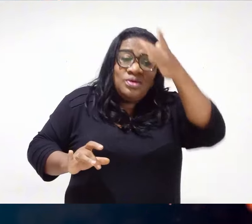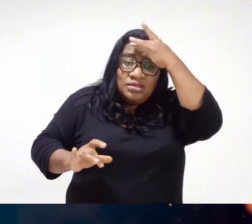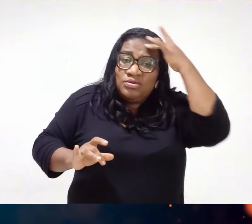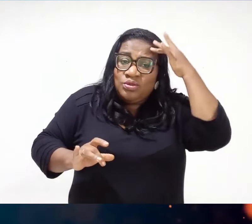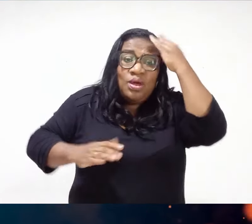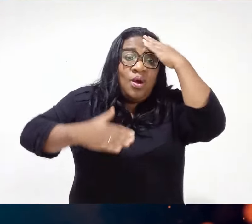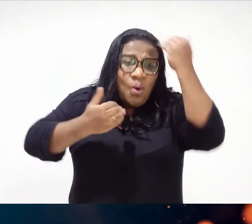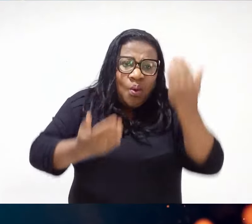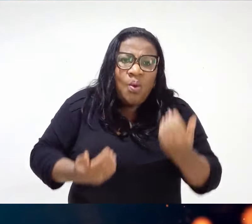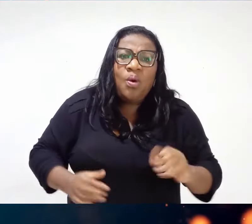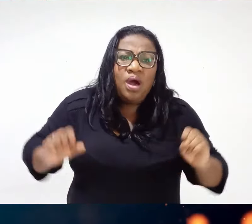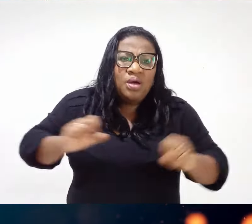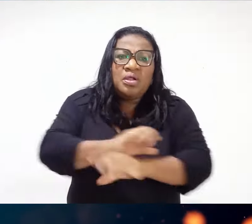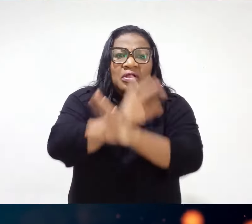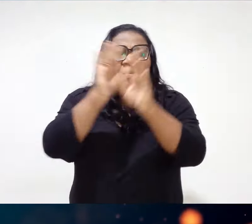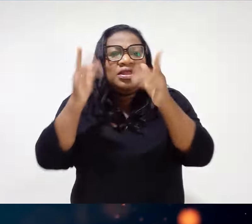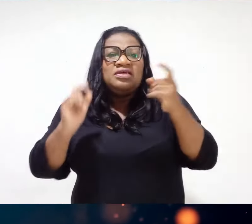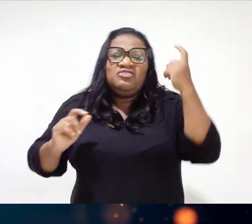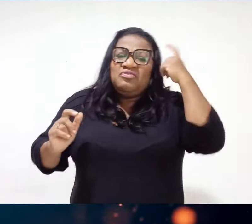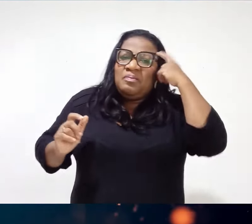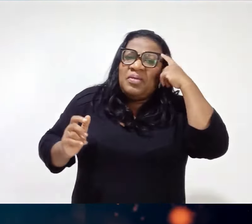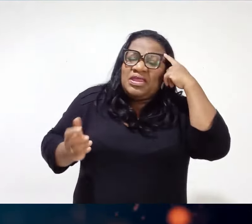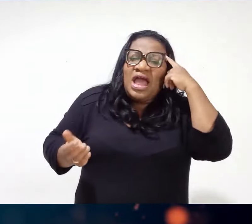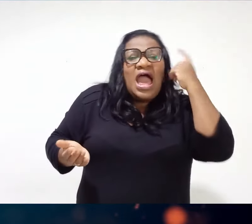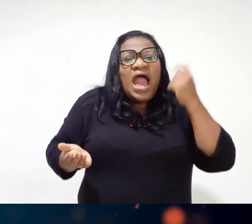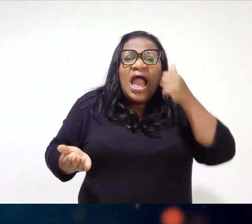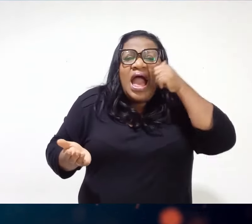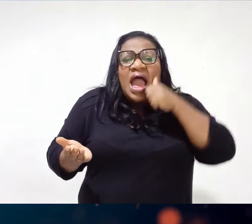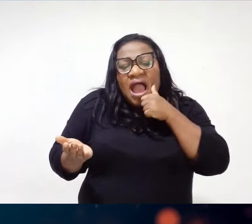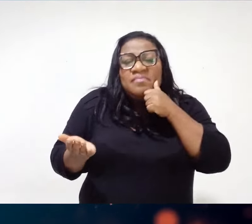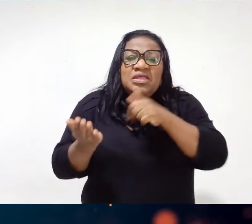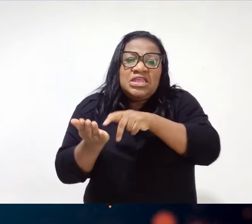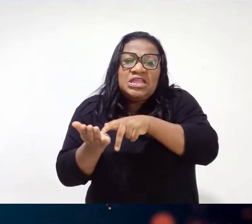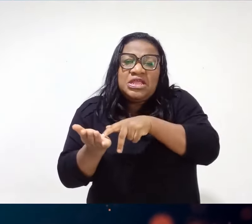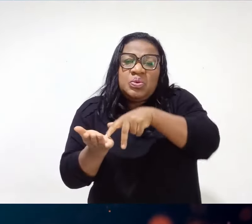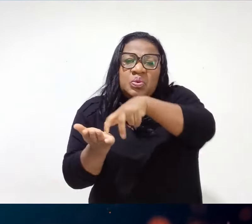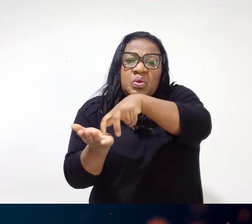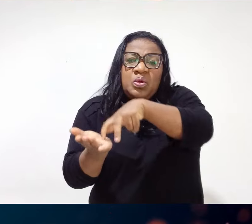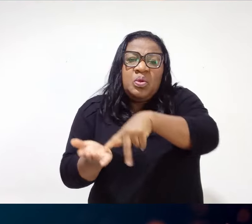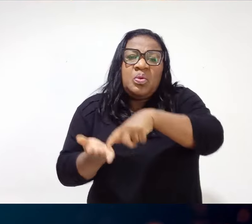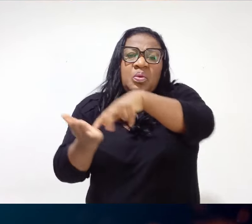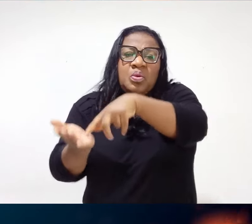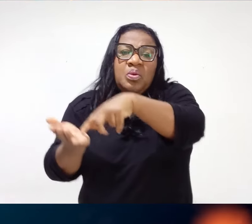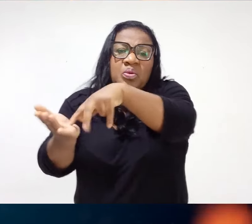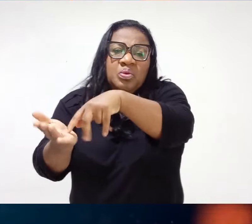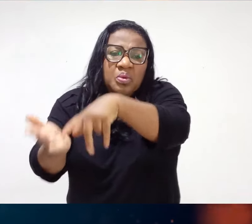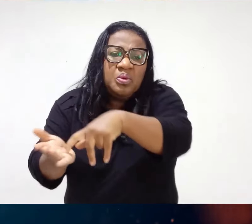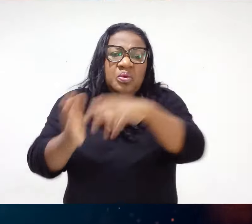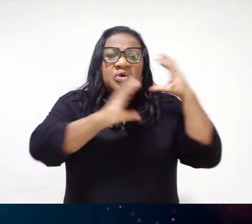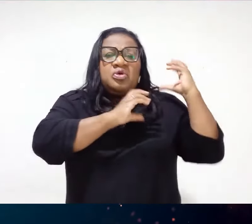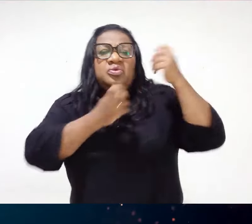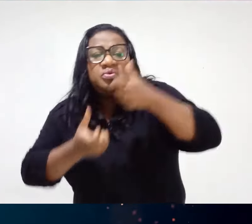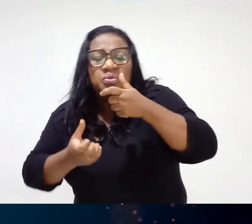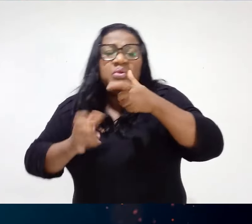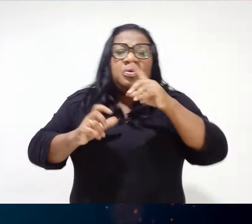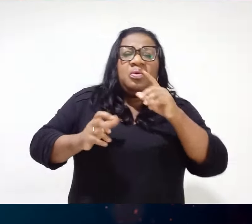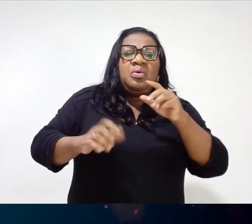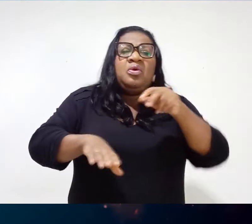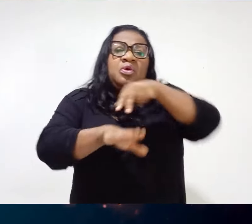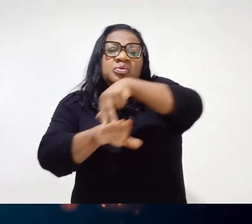Não é pra homens, não Não pense aqui Que a Wagner não tá falando Da menina do skate Da judoca Do Gabriel São homens E não quer